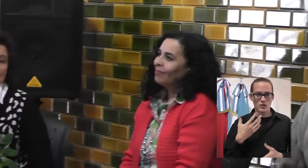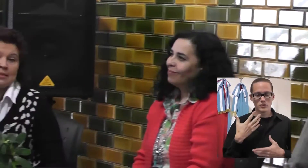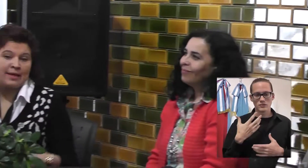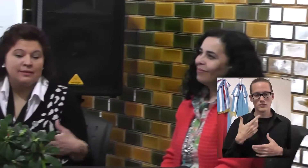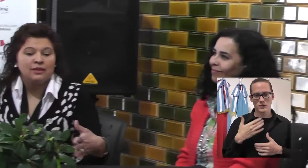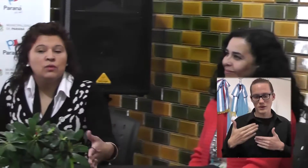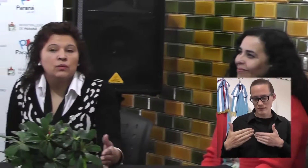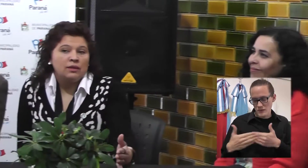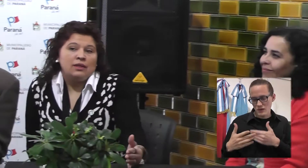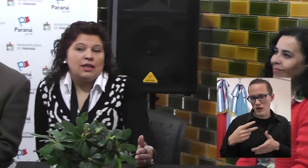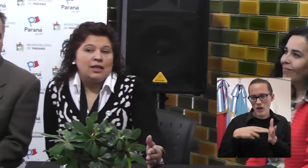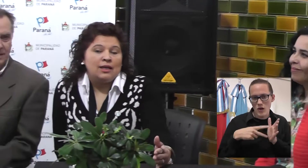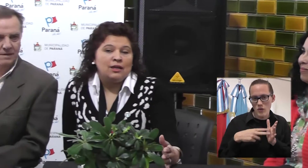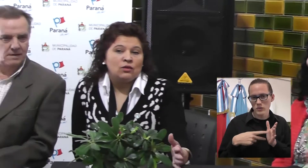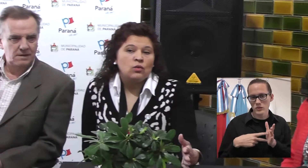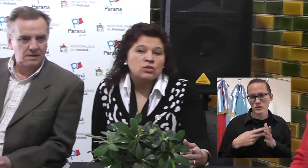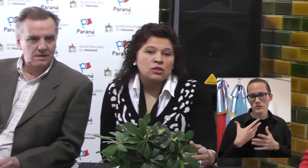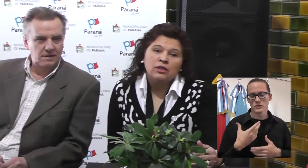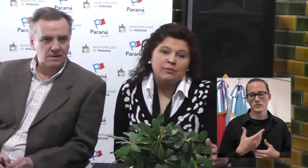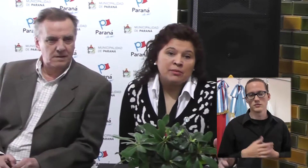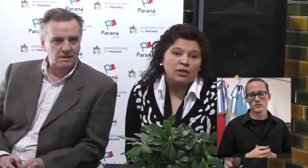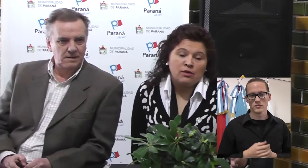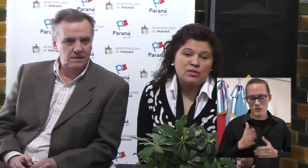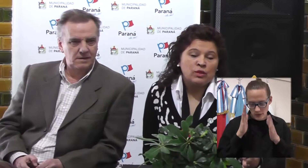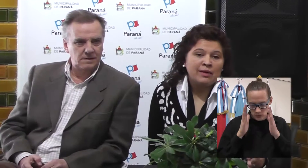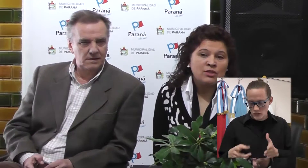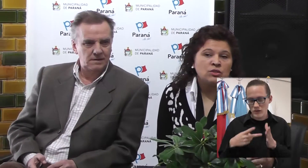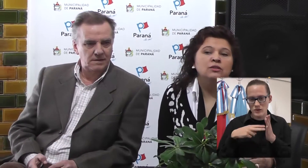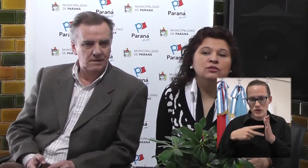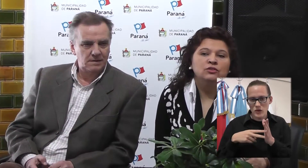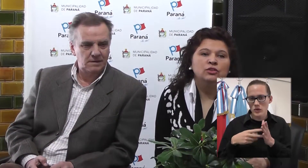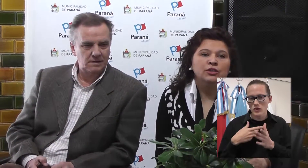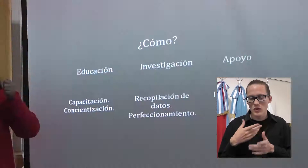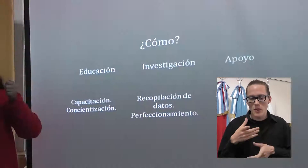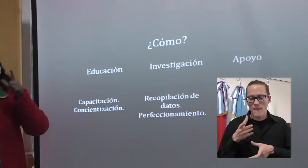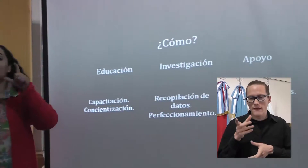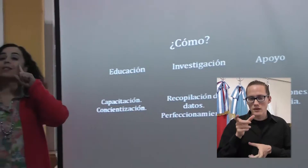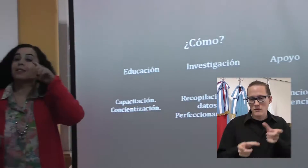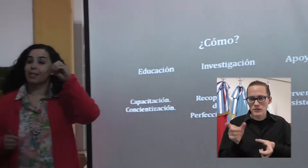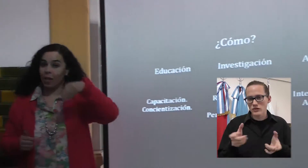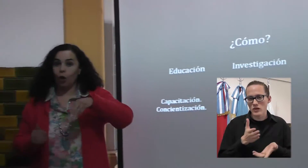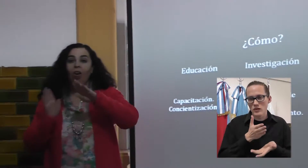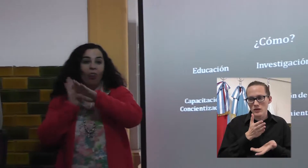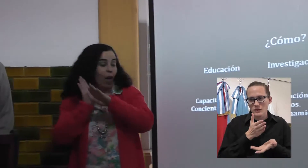problemas de las personas que tienen derechos más vulnerados para de esta manera